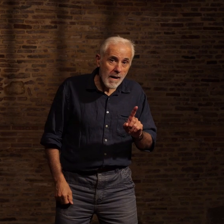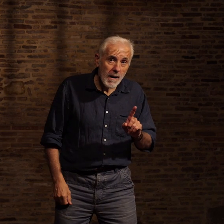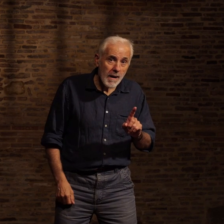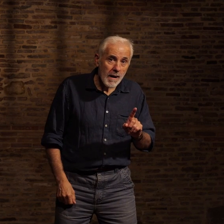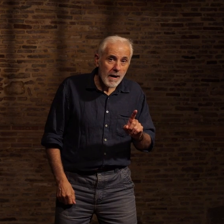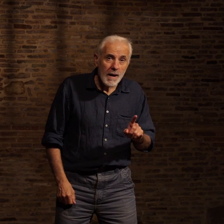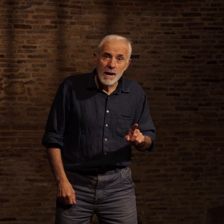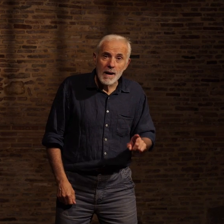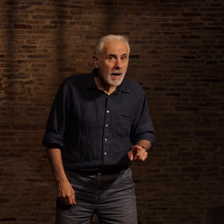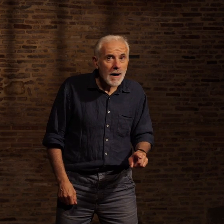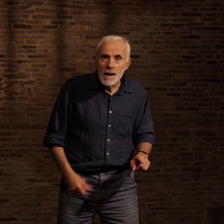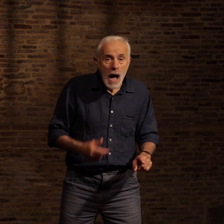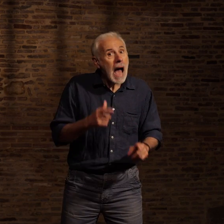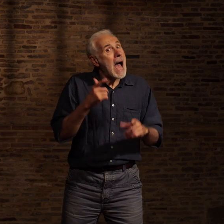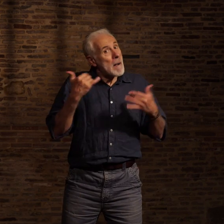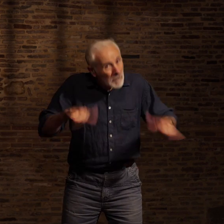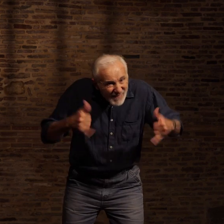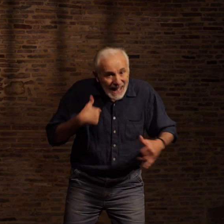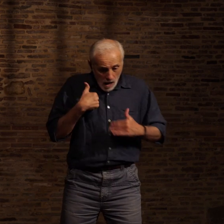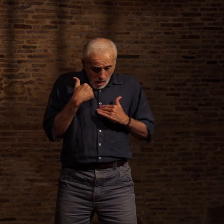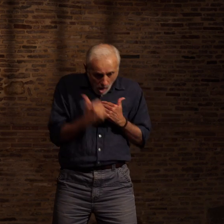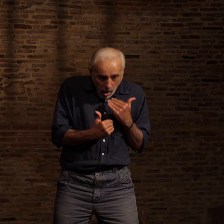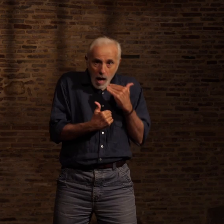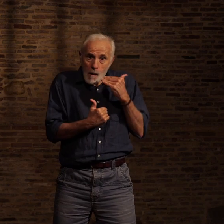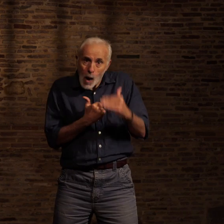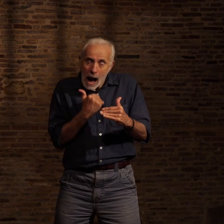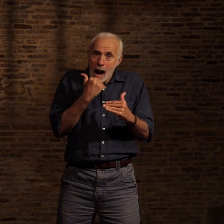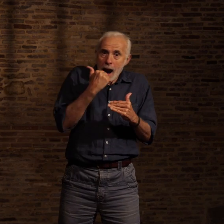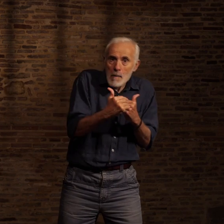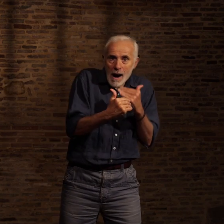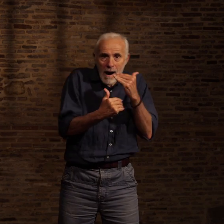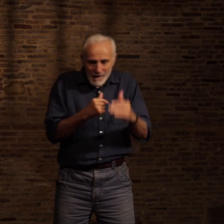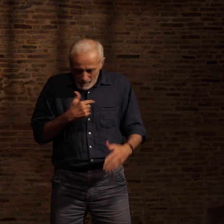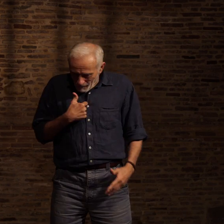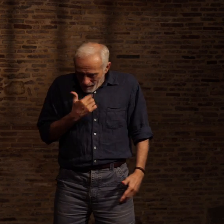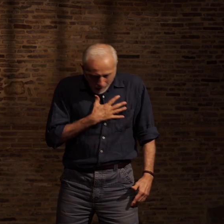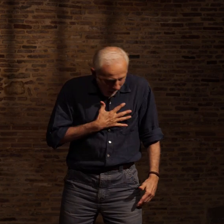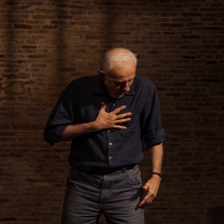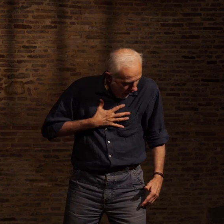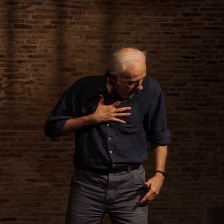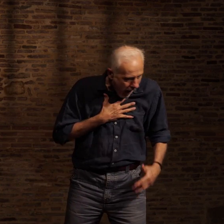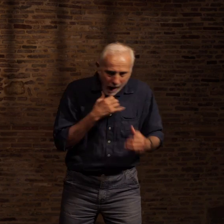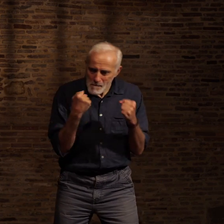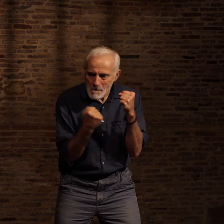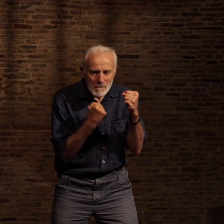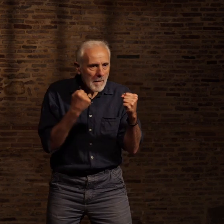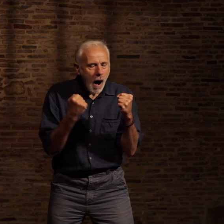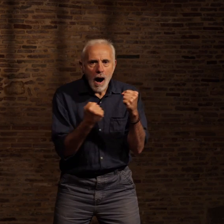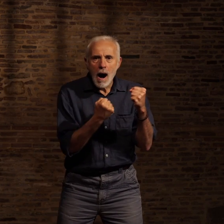Et je ne cessais de m'améliorer. J'étais content de moi à une seule chose de près. De nouveau,